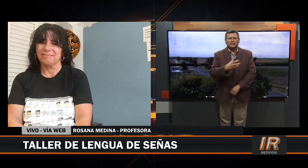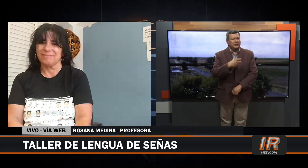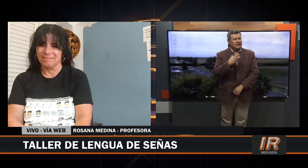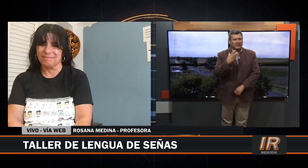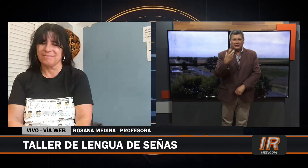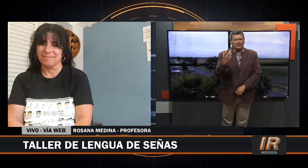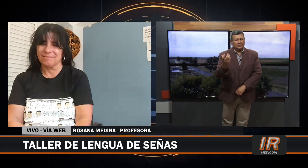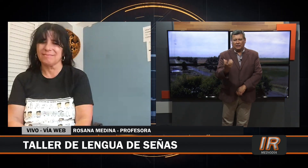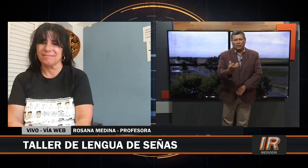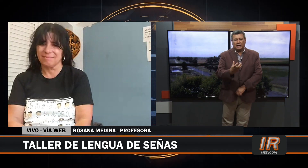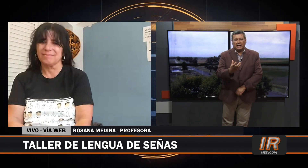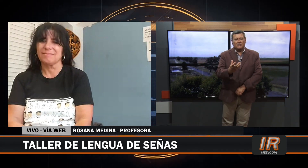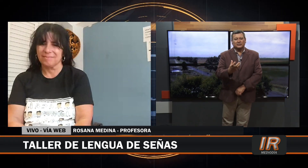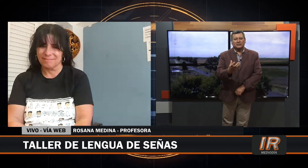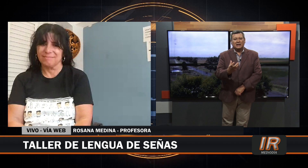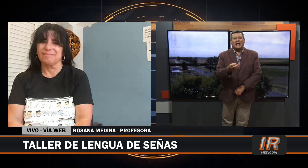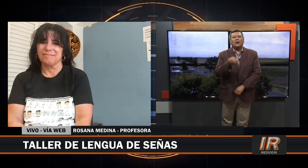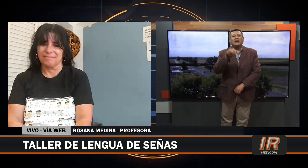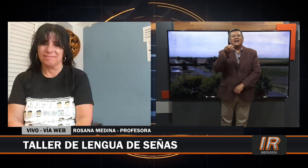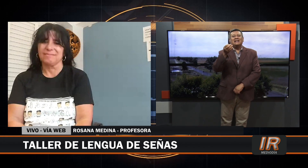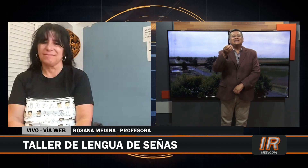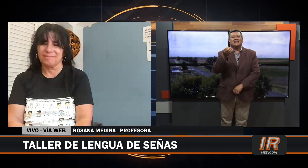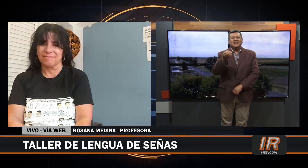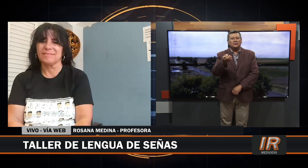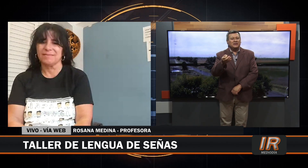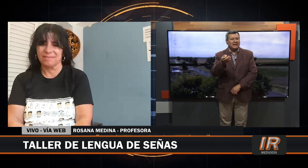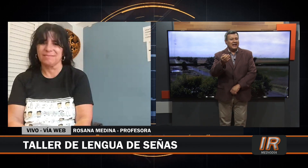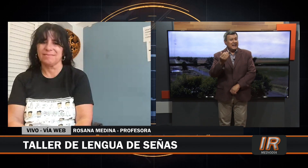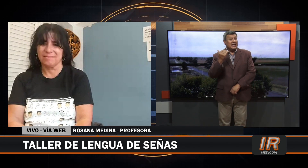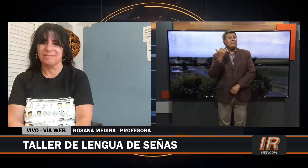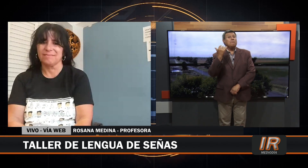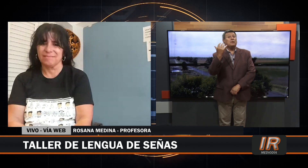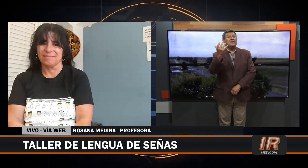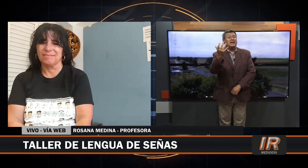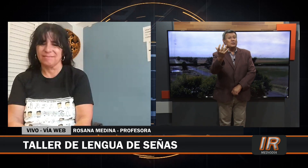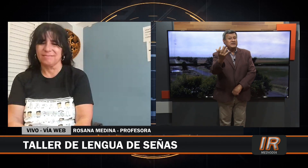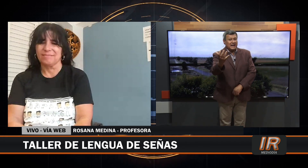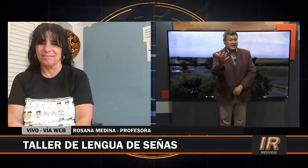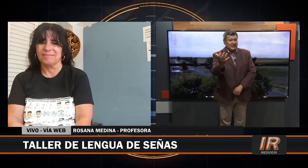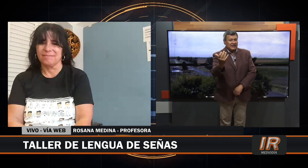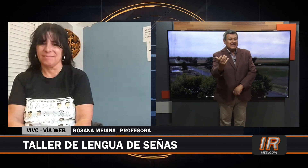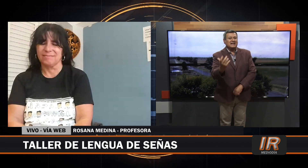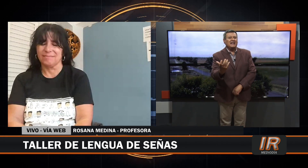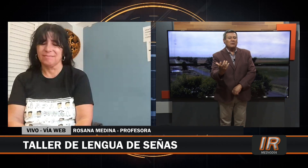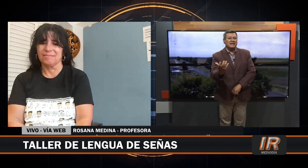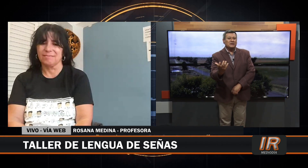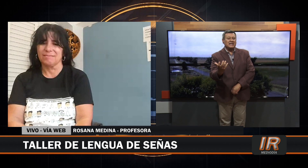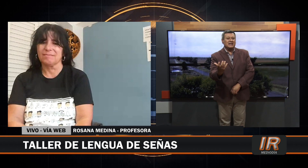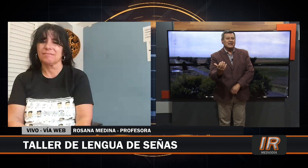oír lo que queremos. Ahora el secreto está en poder escuchar esa lengua de señas